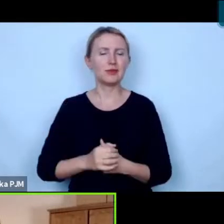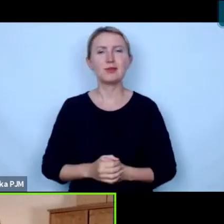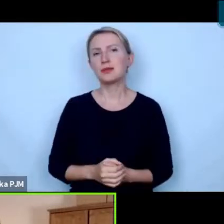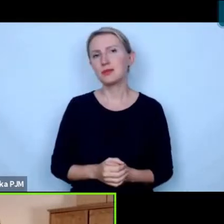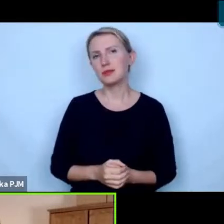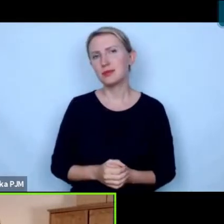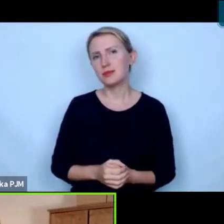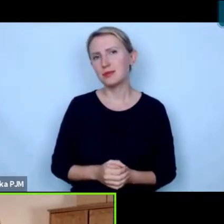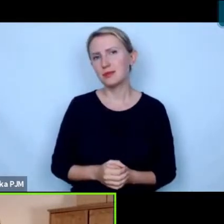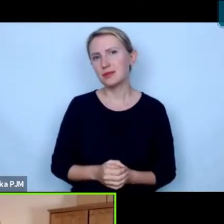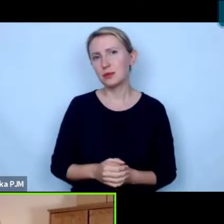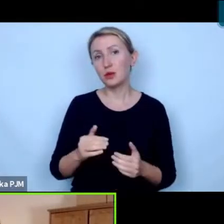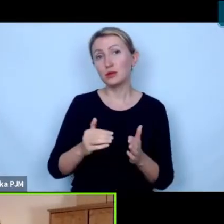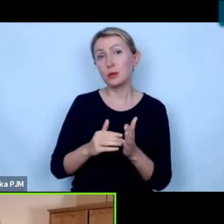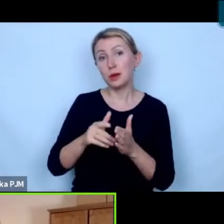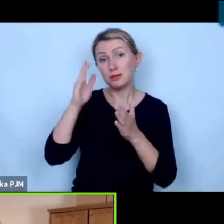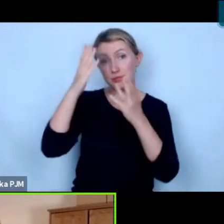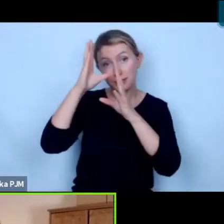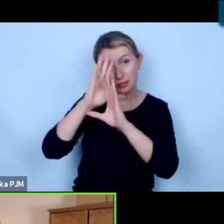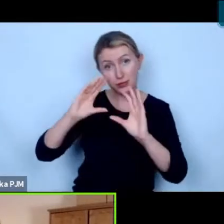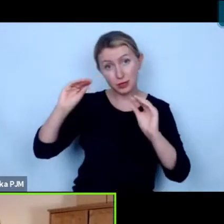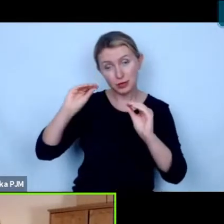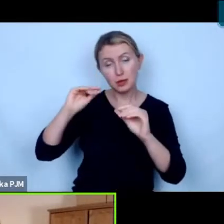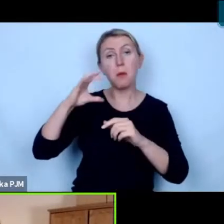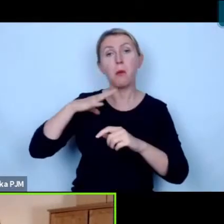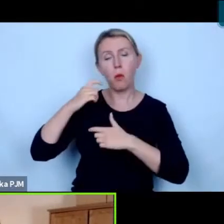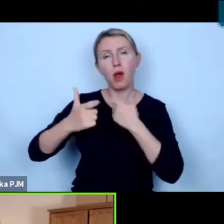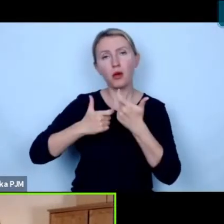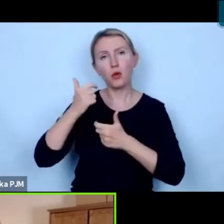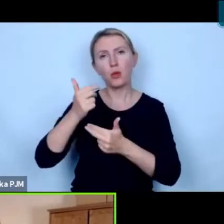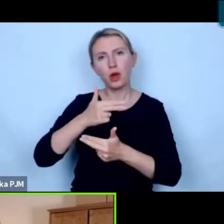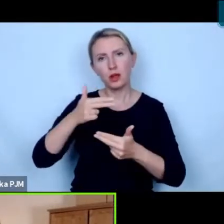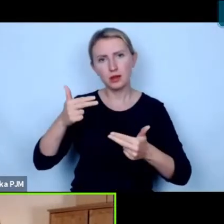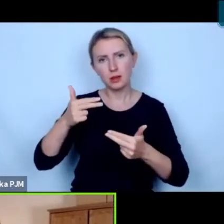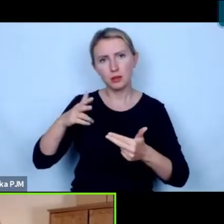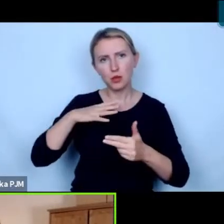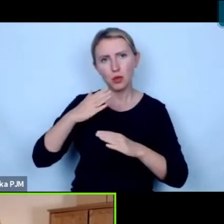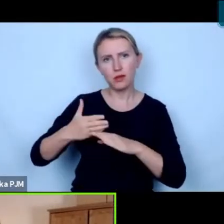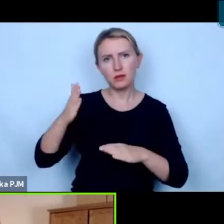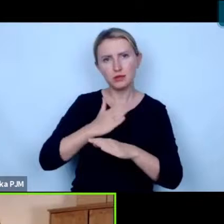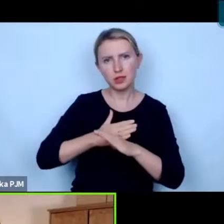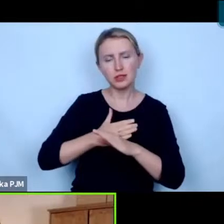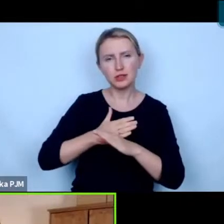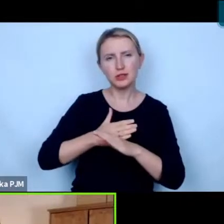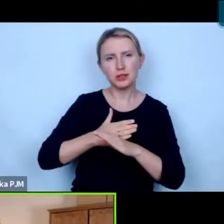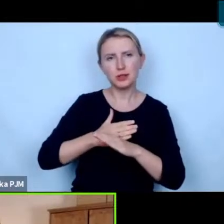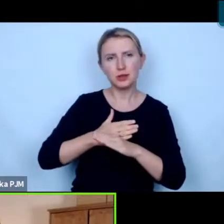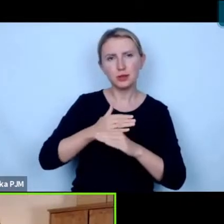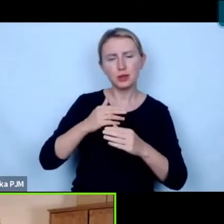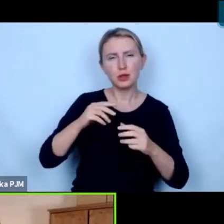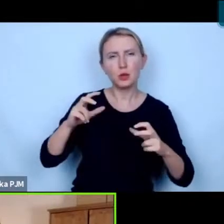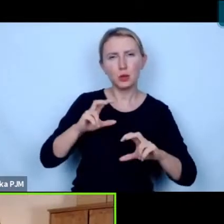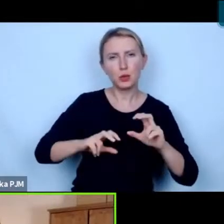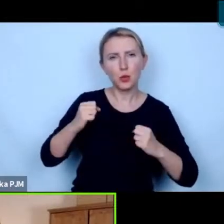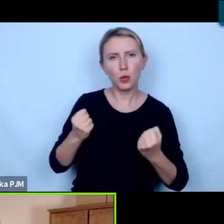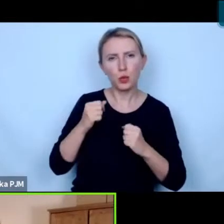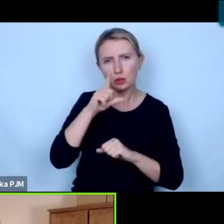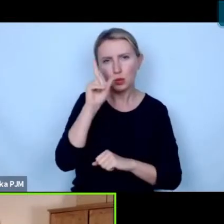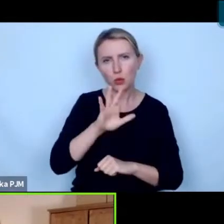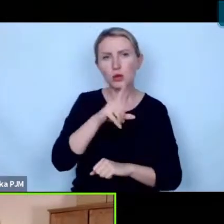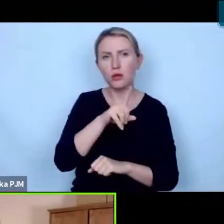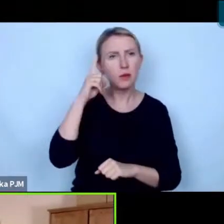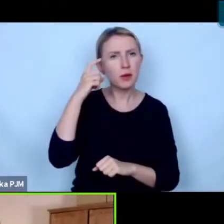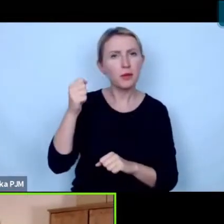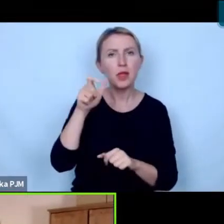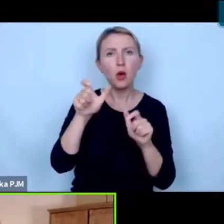której się należy najwyższy szacunek za to że podjęła tematy które były wcześniej sformułowane w ramach społecznego ale też pamiętajcie Państwo że